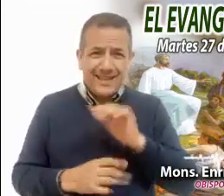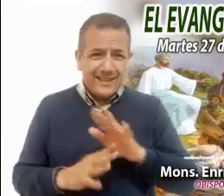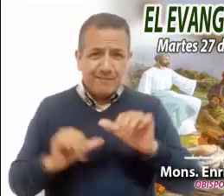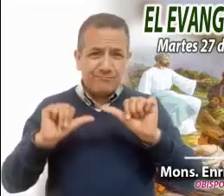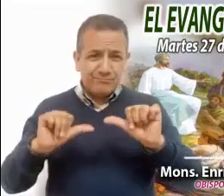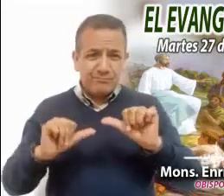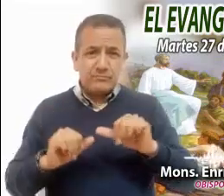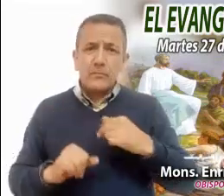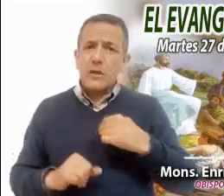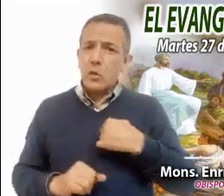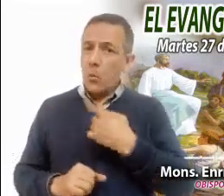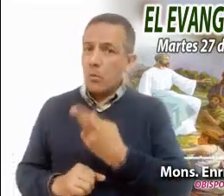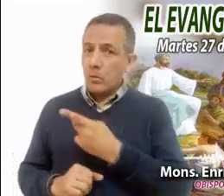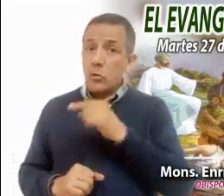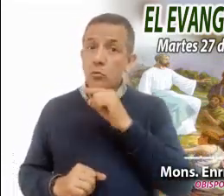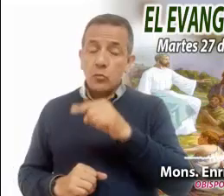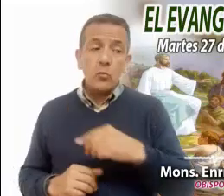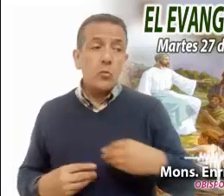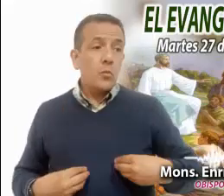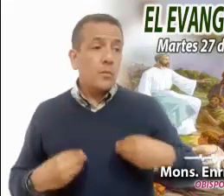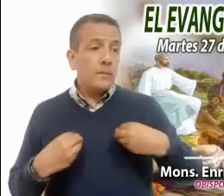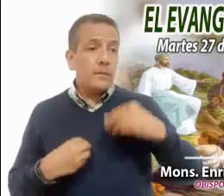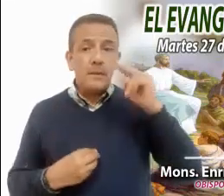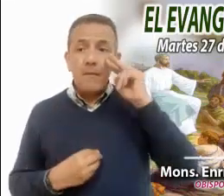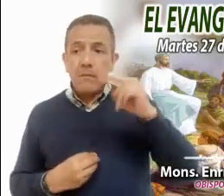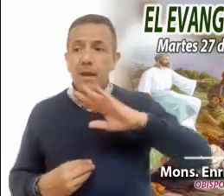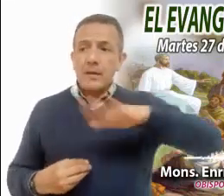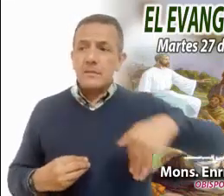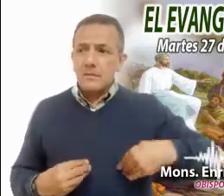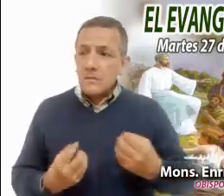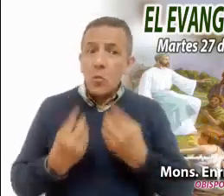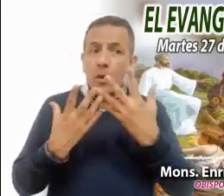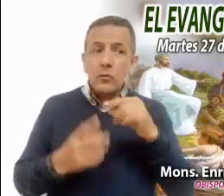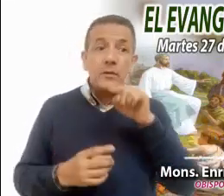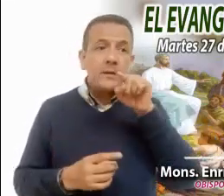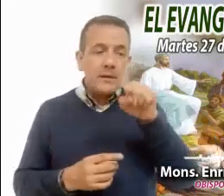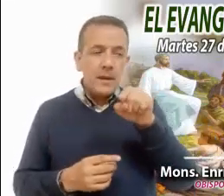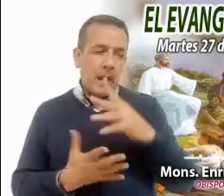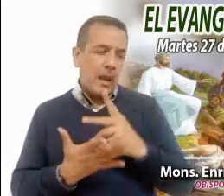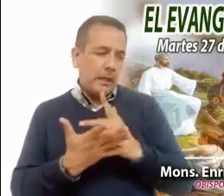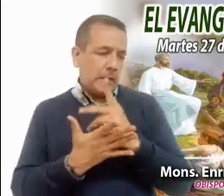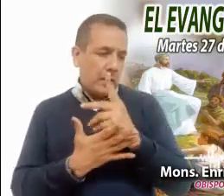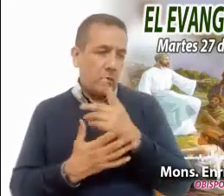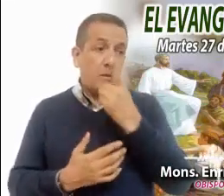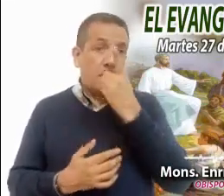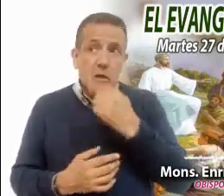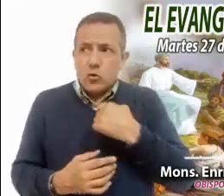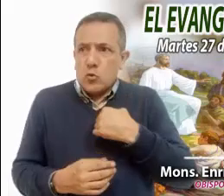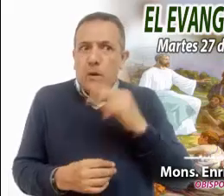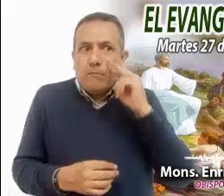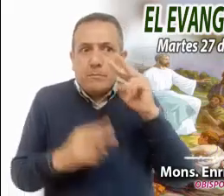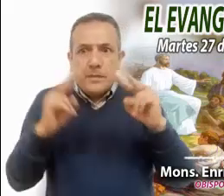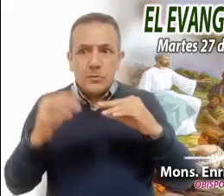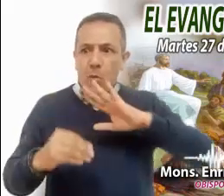pregunté, ¿Cuántos accidentes había visto en su vida? Y me respondía, no sé si exagerando, que miles.